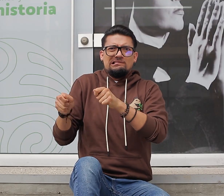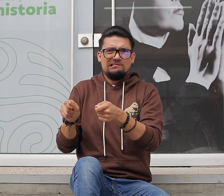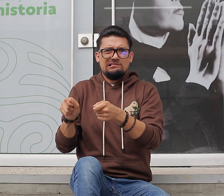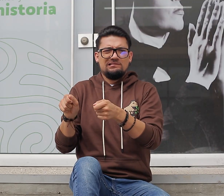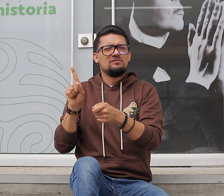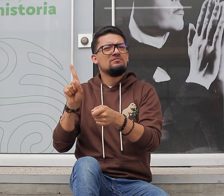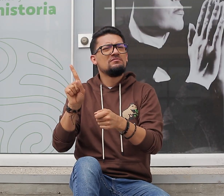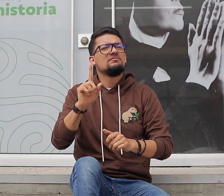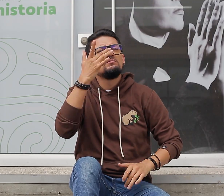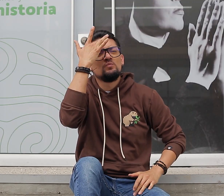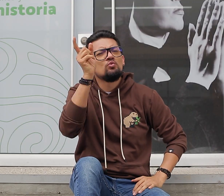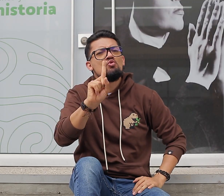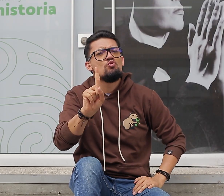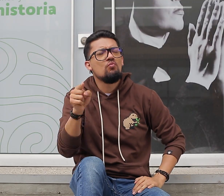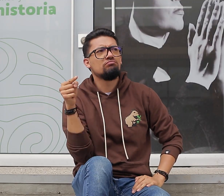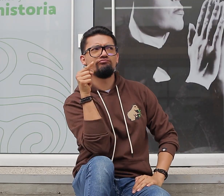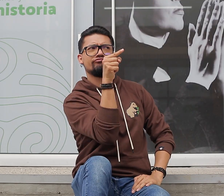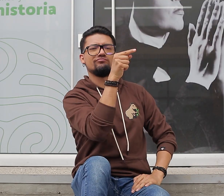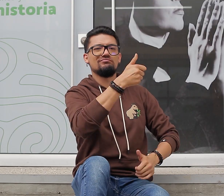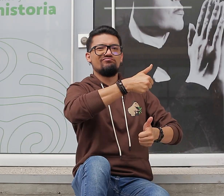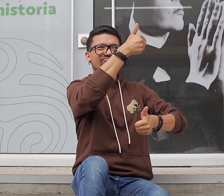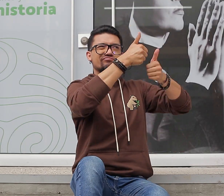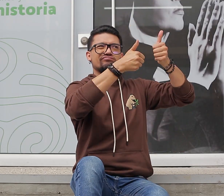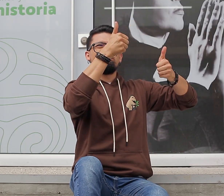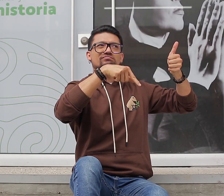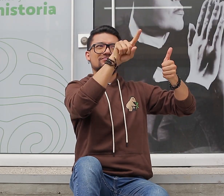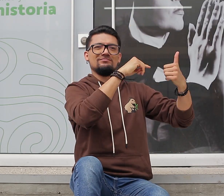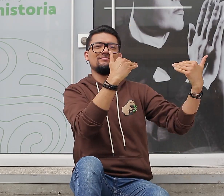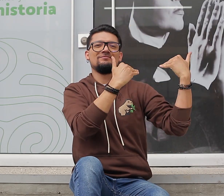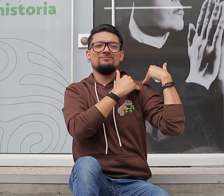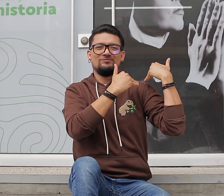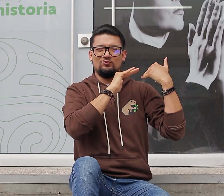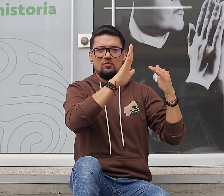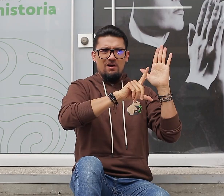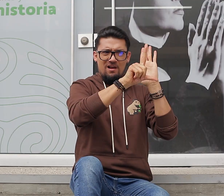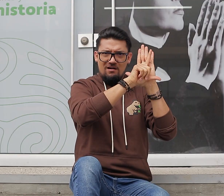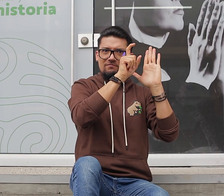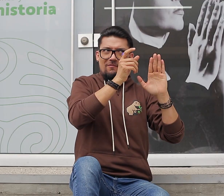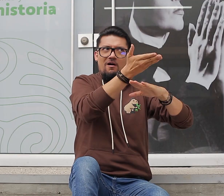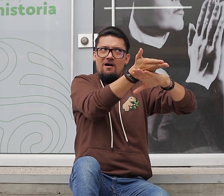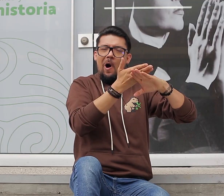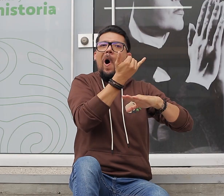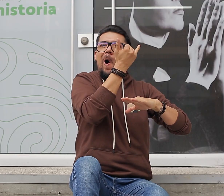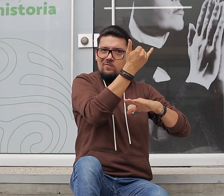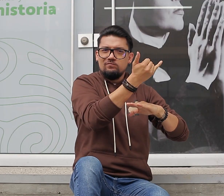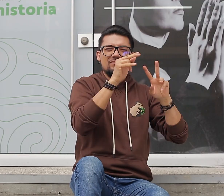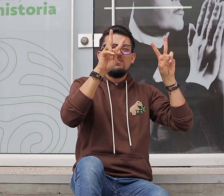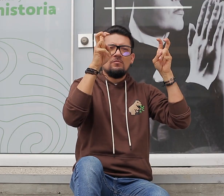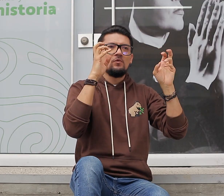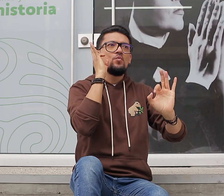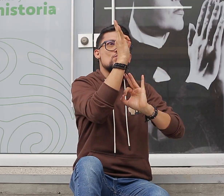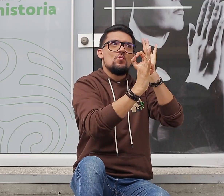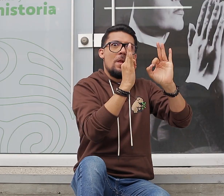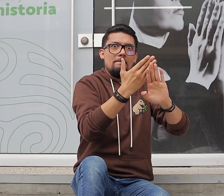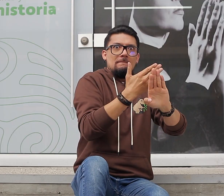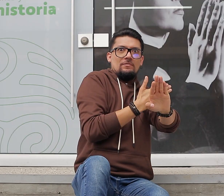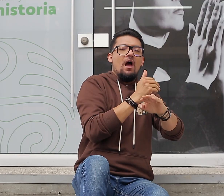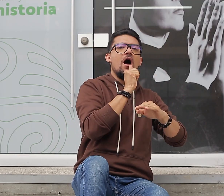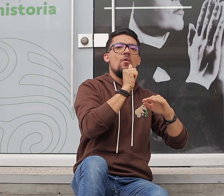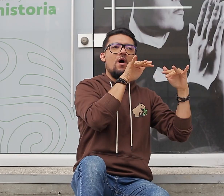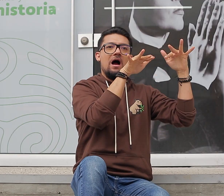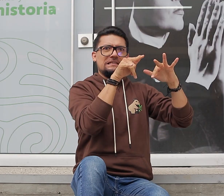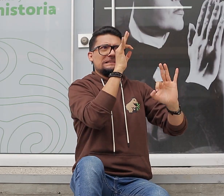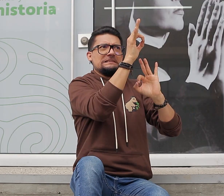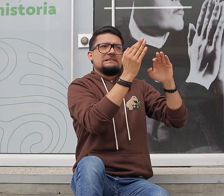exige este ahorro de agua, a quienes se les hace cumplir estas medidas. Pero, ¿por qué no las autoridades se encargan de imponer las